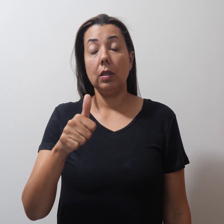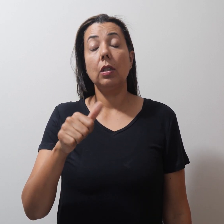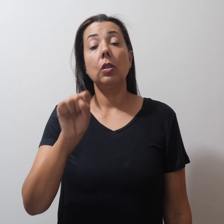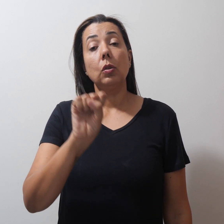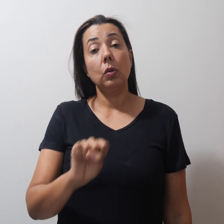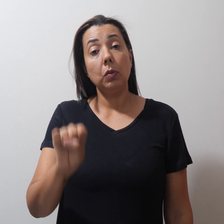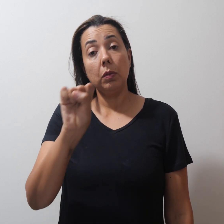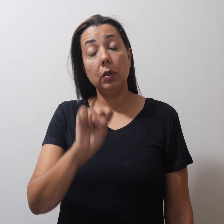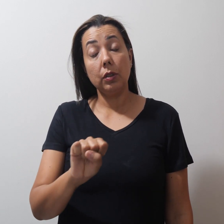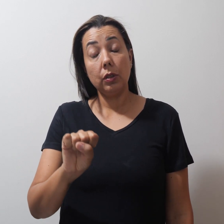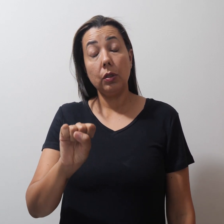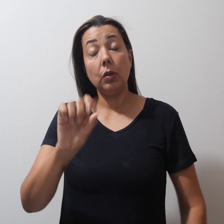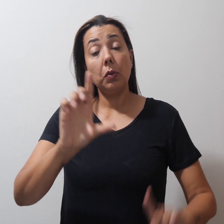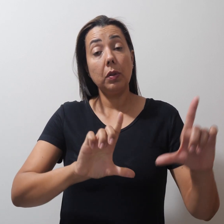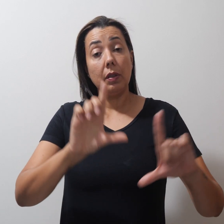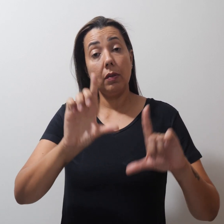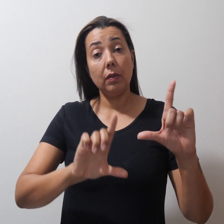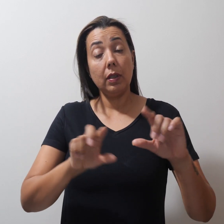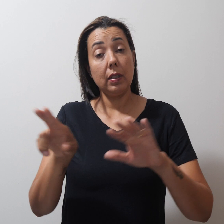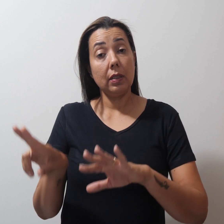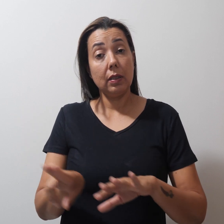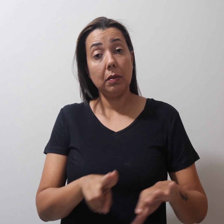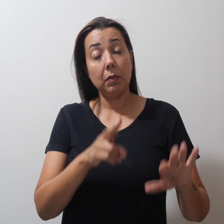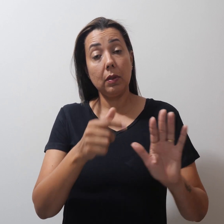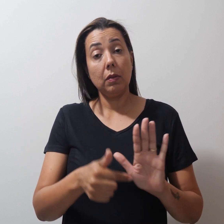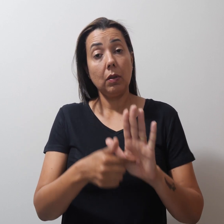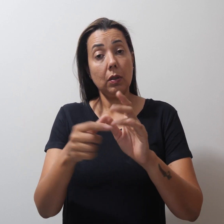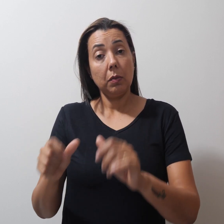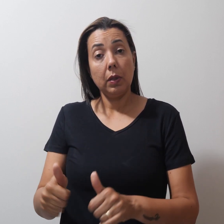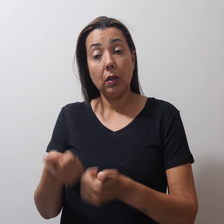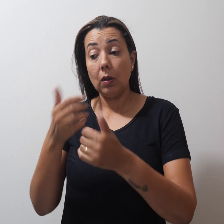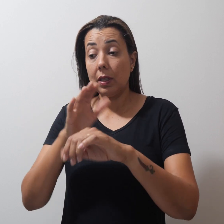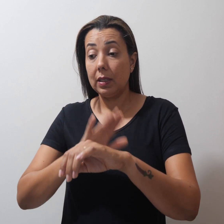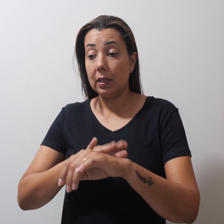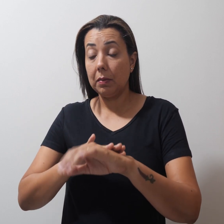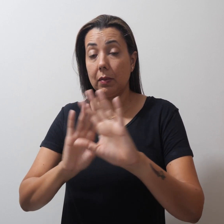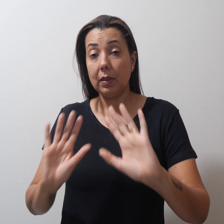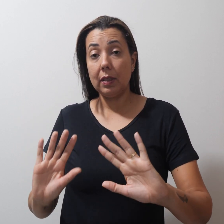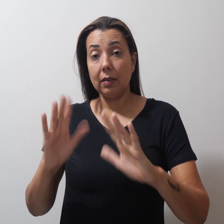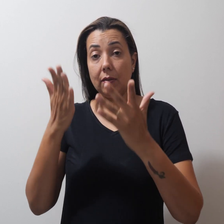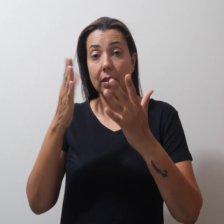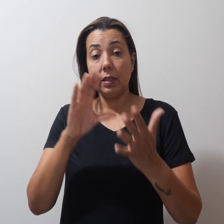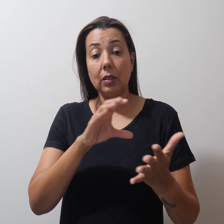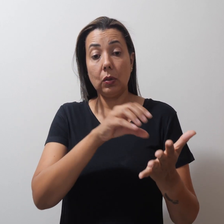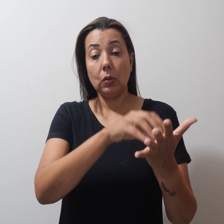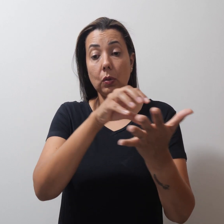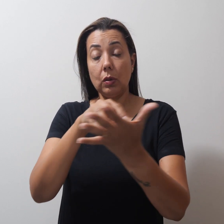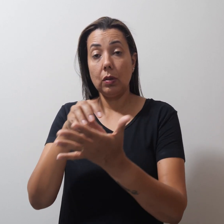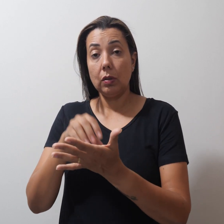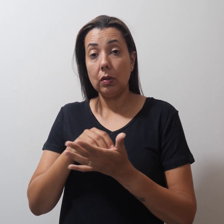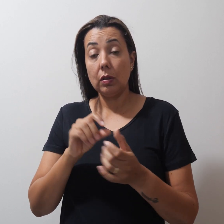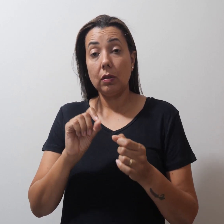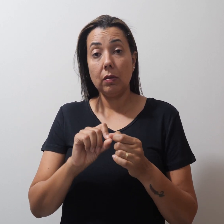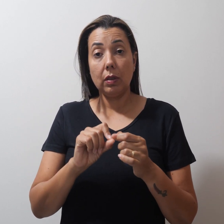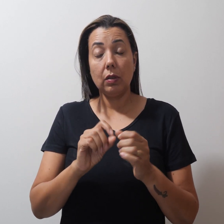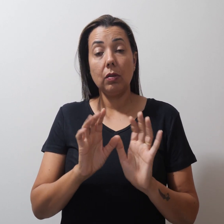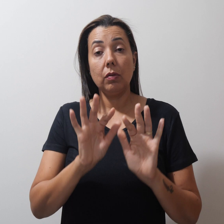Simpro desta semana traz os melhores momentos da Festa das Regiões promovida no último dia